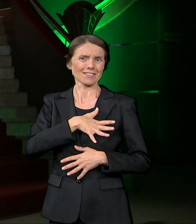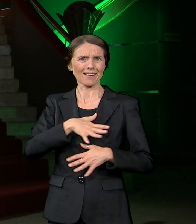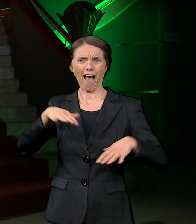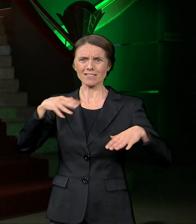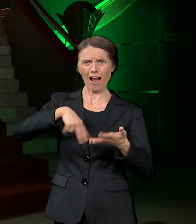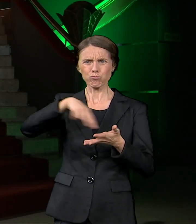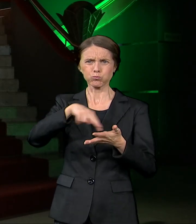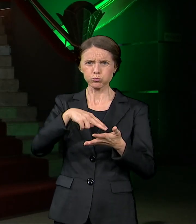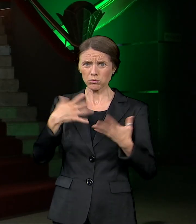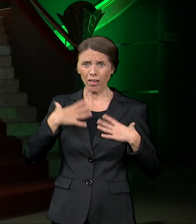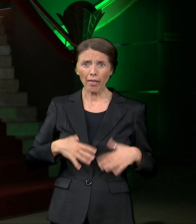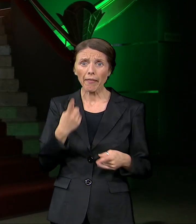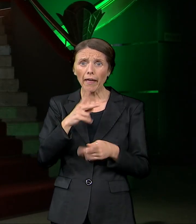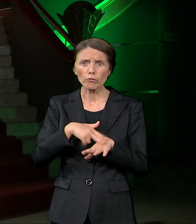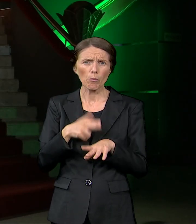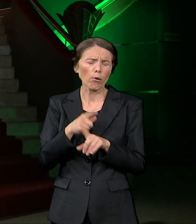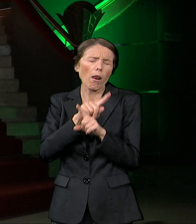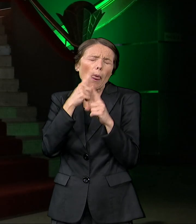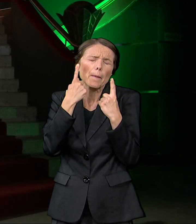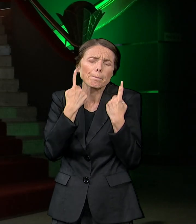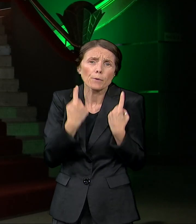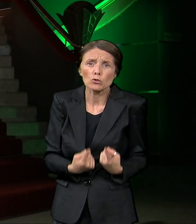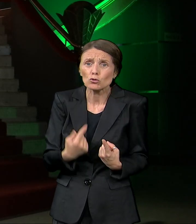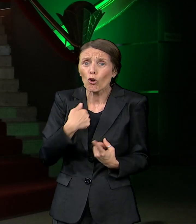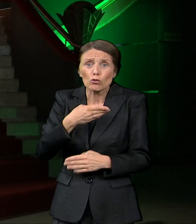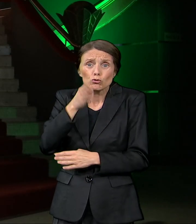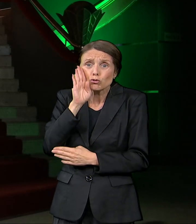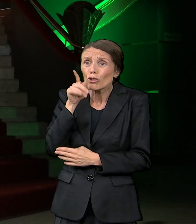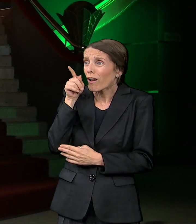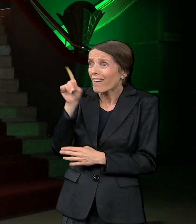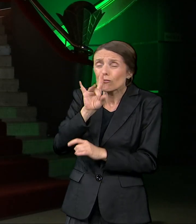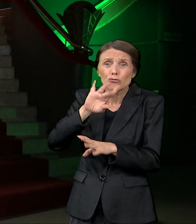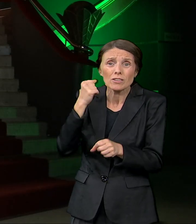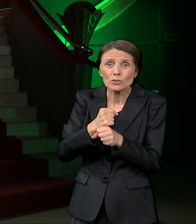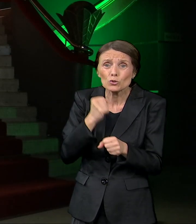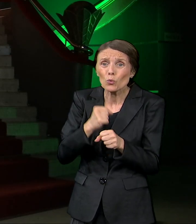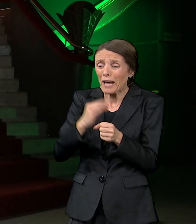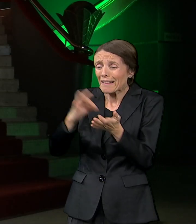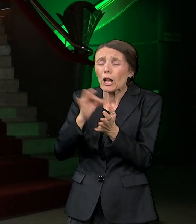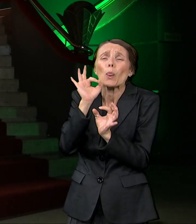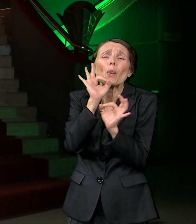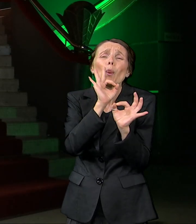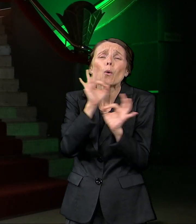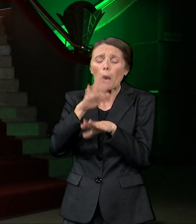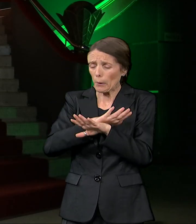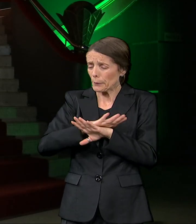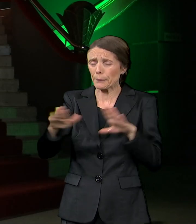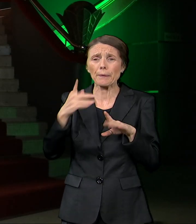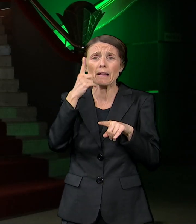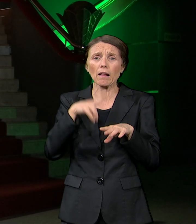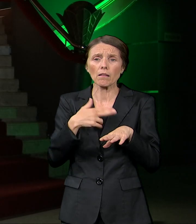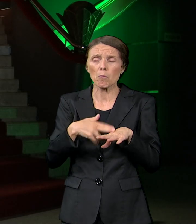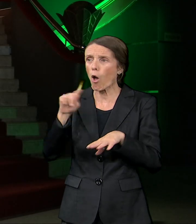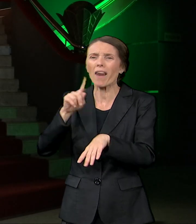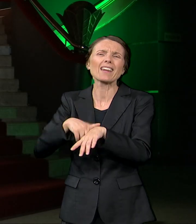stigli da urade, nisu stavili ni jedan končić više, ni jednu bortnicu, ništa, sve je to bilo samo flak. Ja